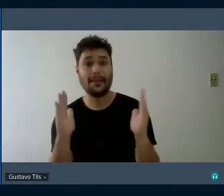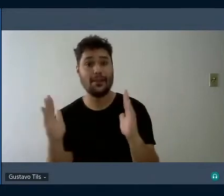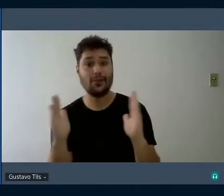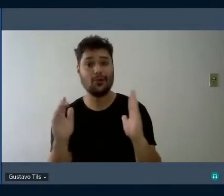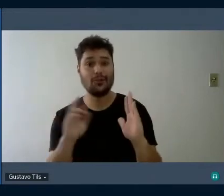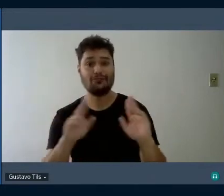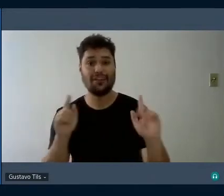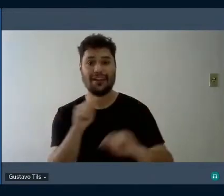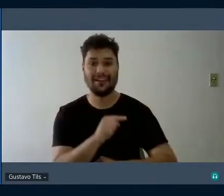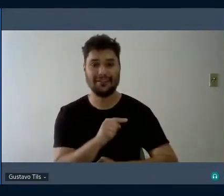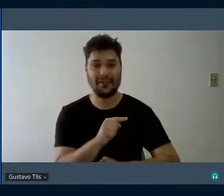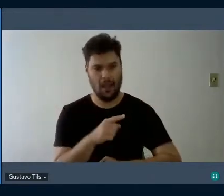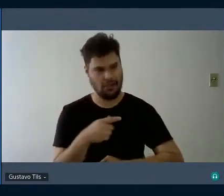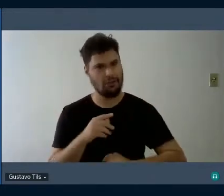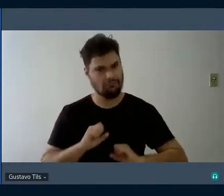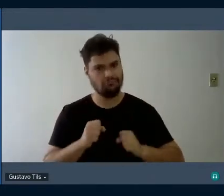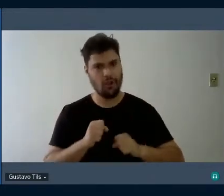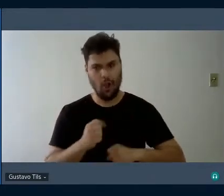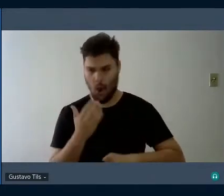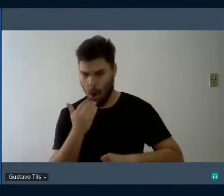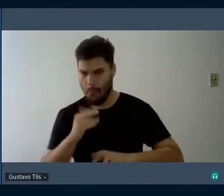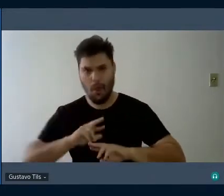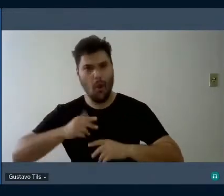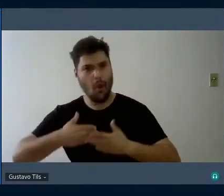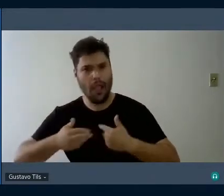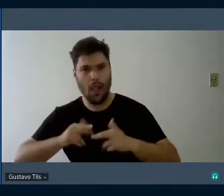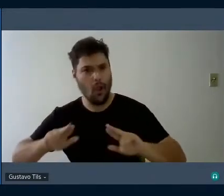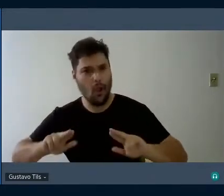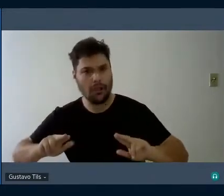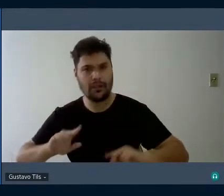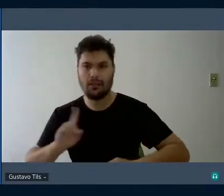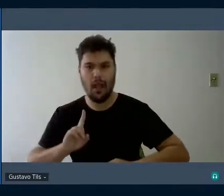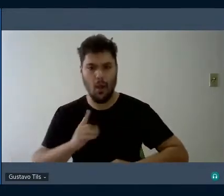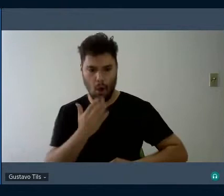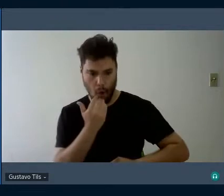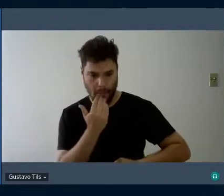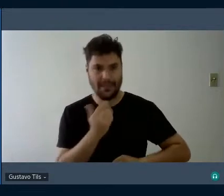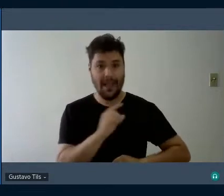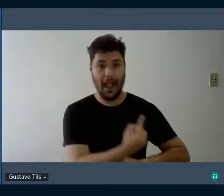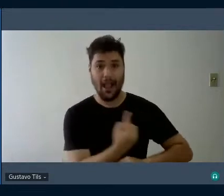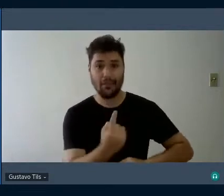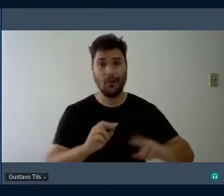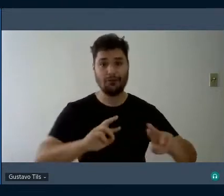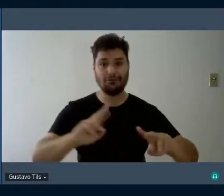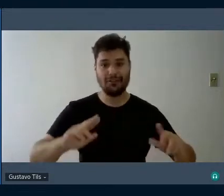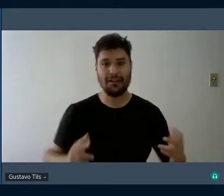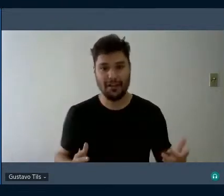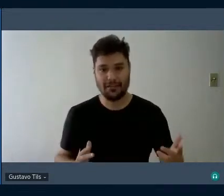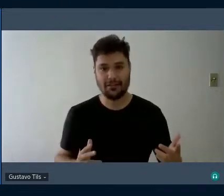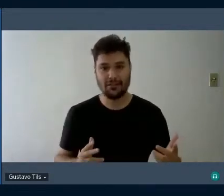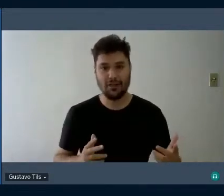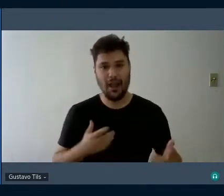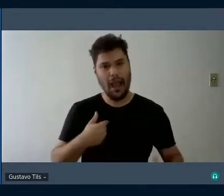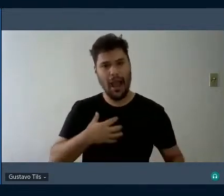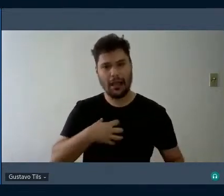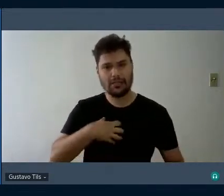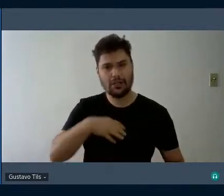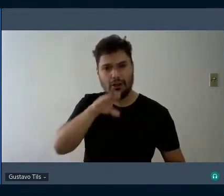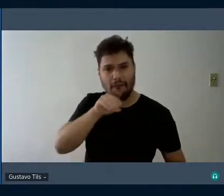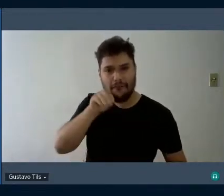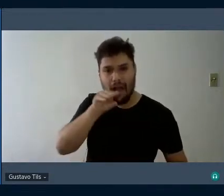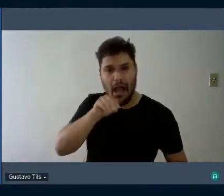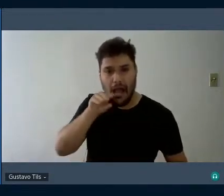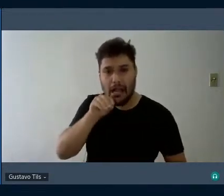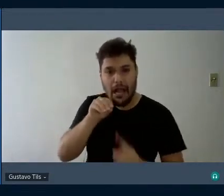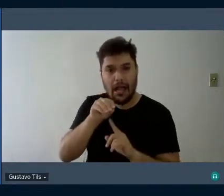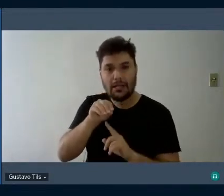comida, não nos alimentamos do mesmo modo. O tom de voz e da fala modal ou tonal de